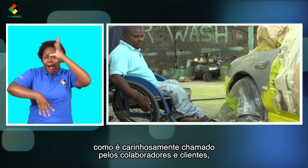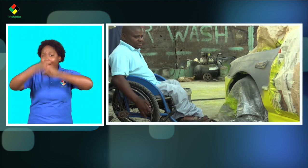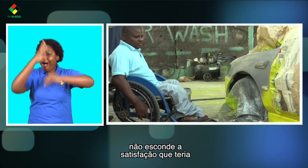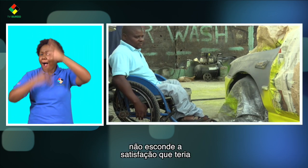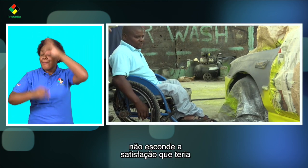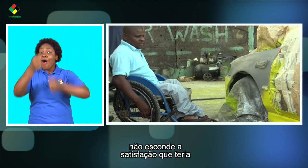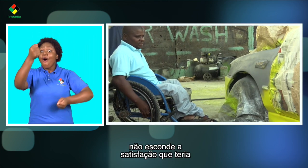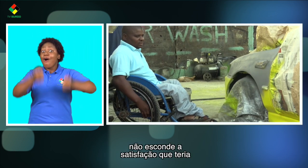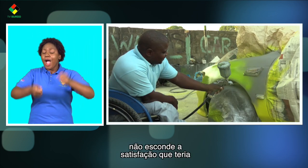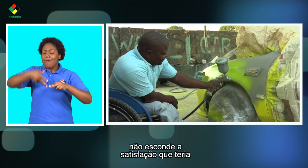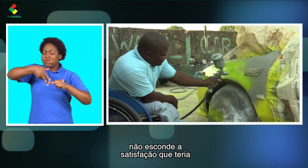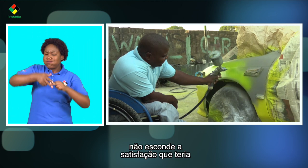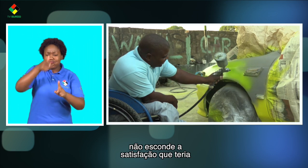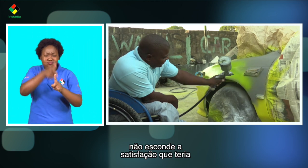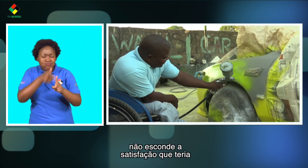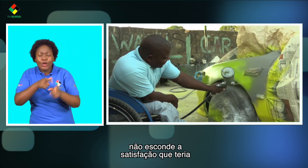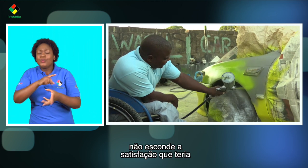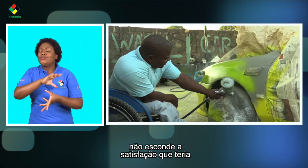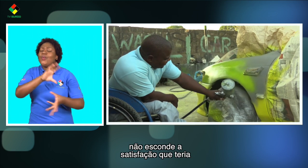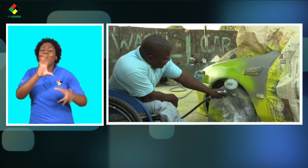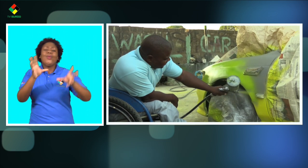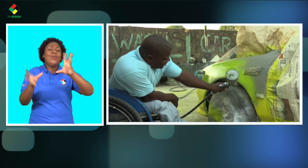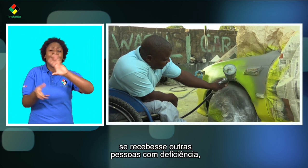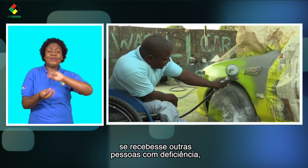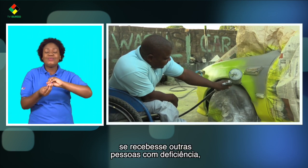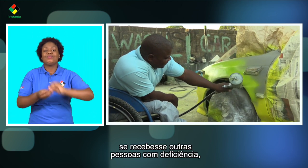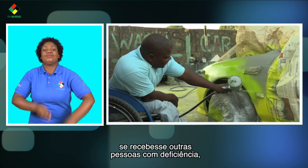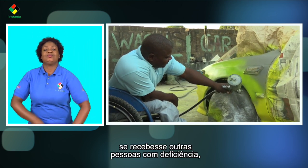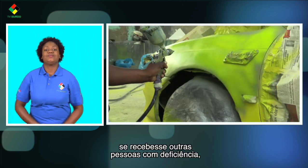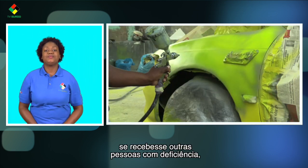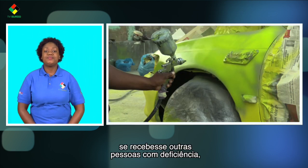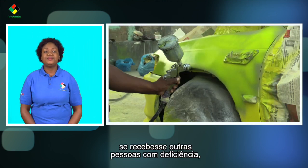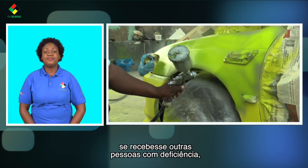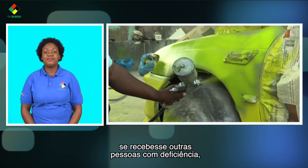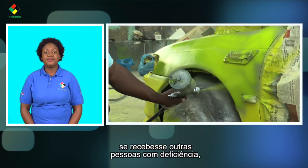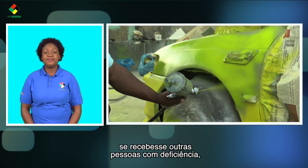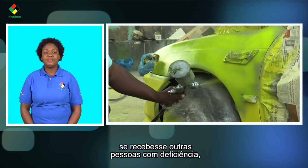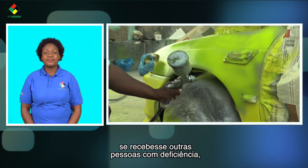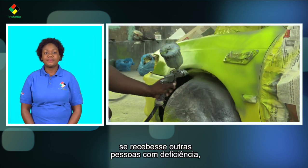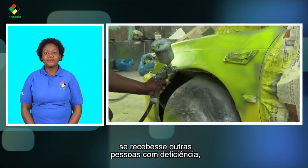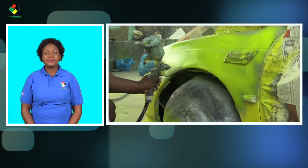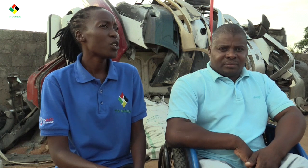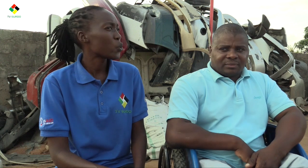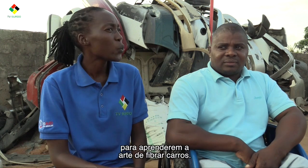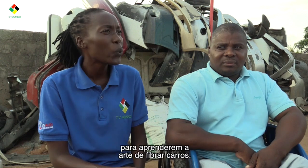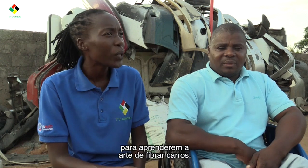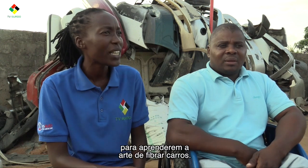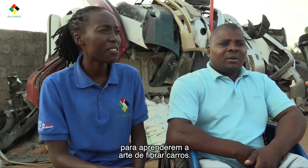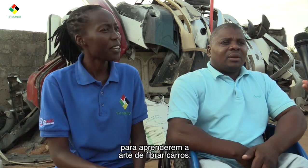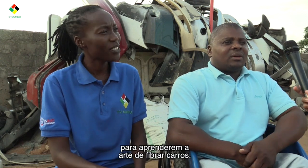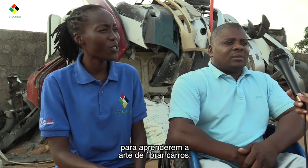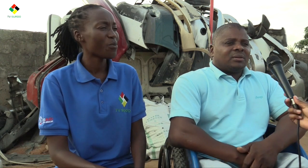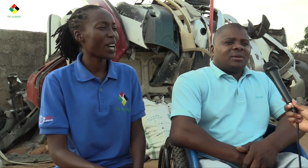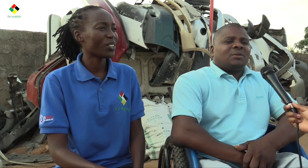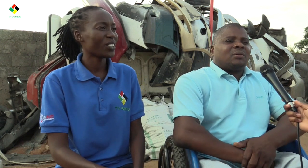satisfação que teria se recebessem outras pessoas com deficiência para aprenderem a arte de fibrar carros.